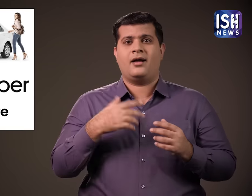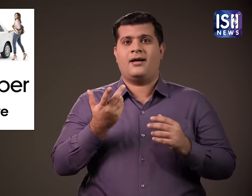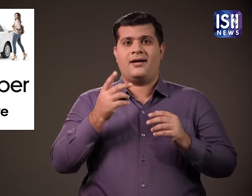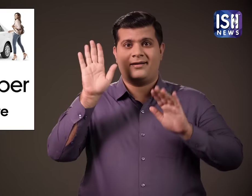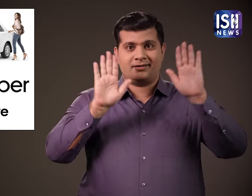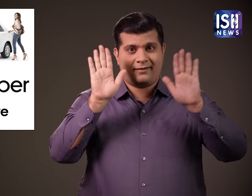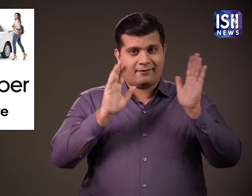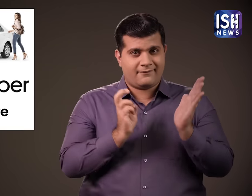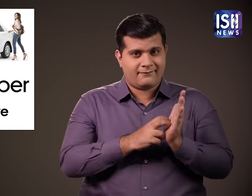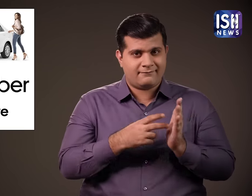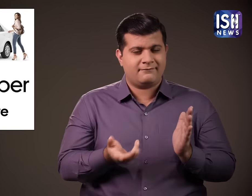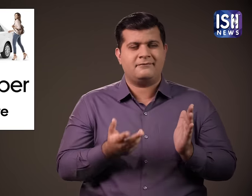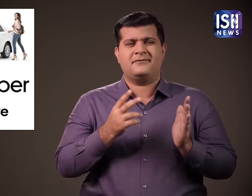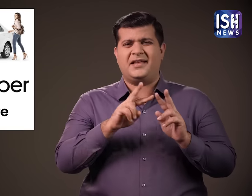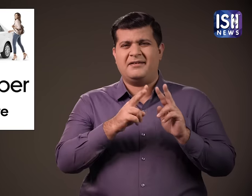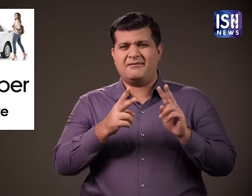इंडराव कैप और भी बहुत सरे विकल्प है